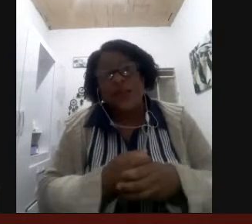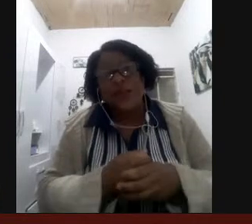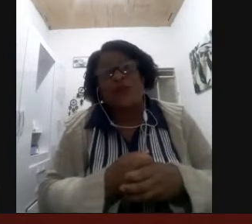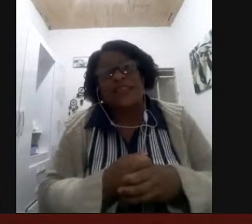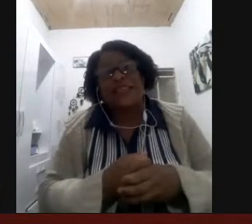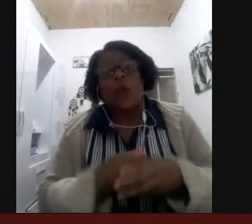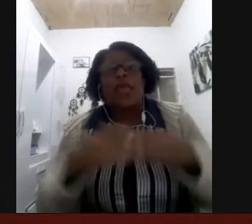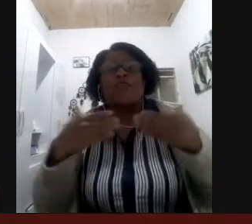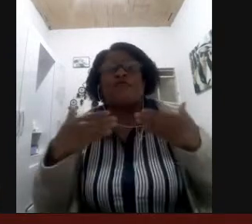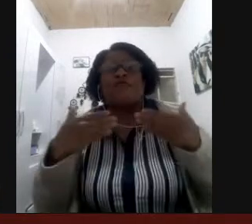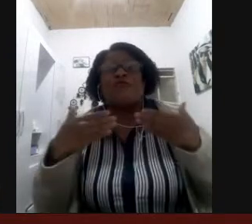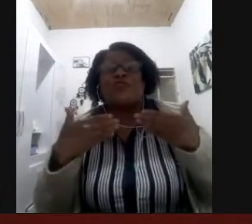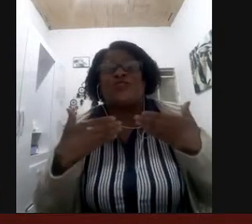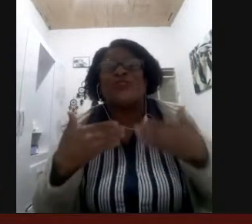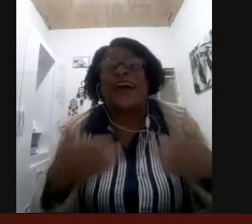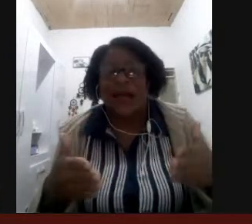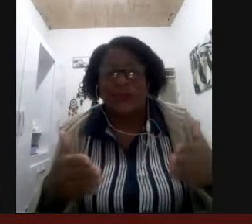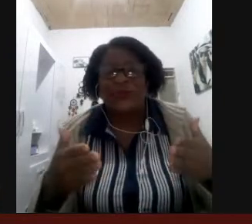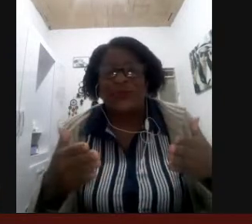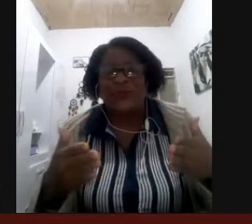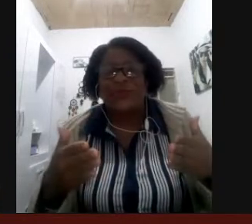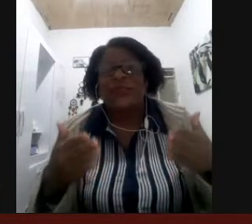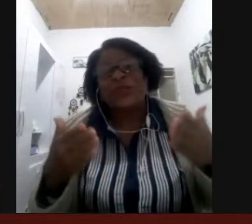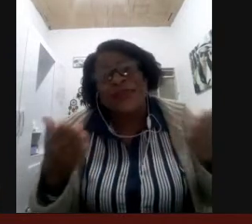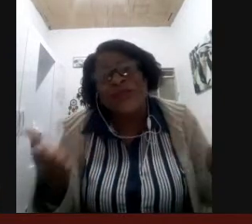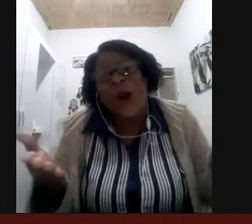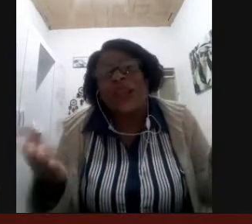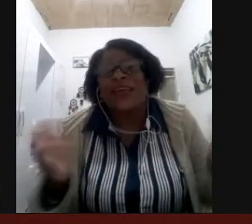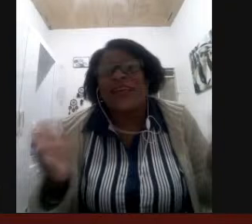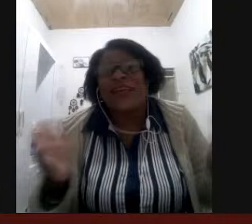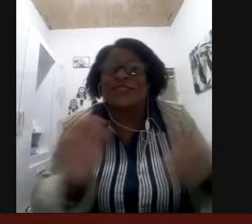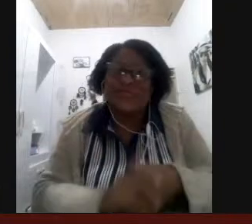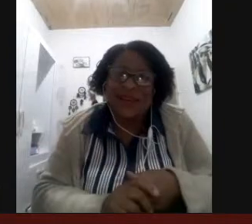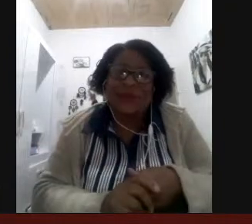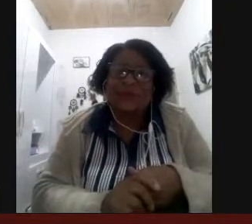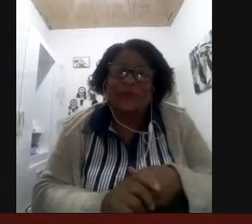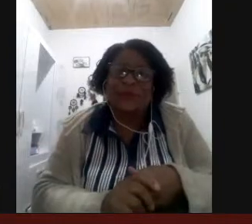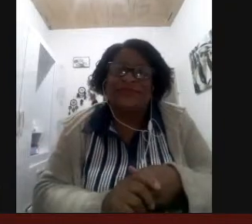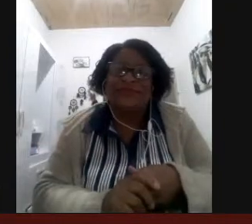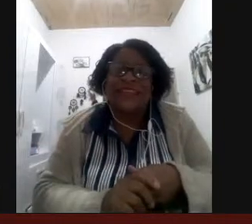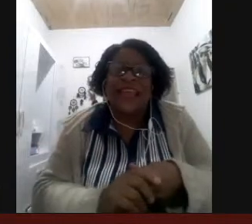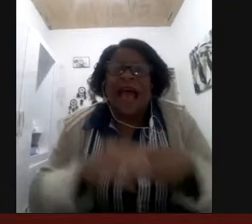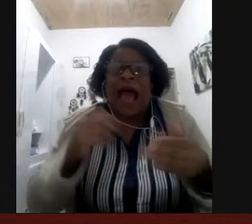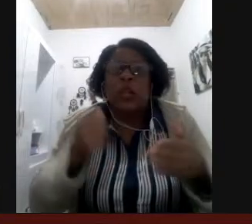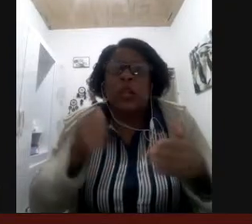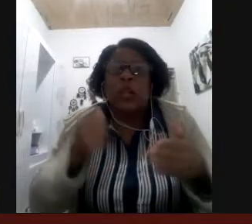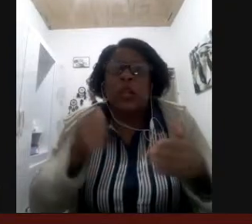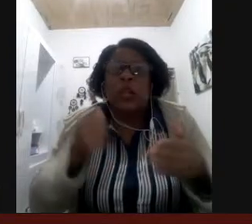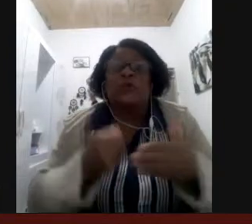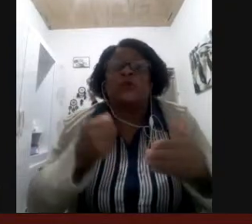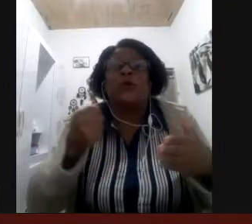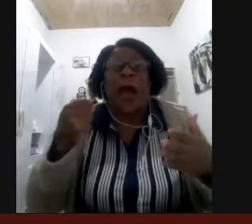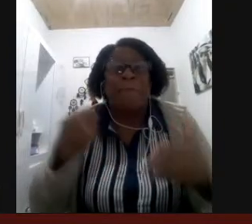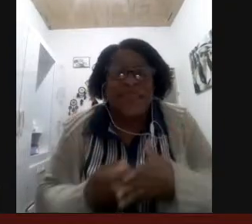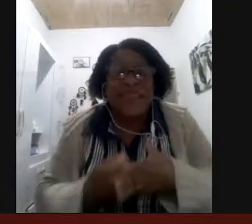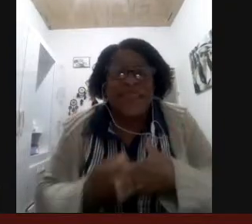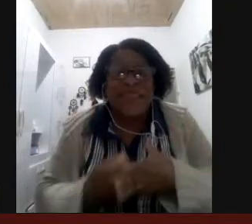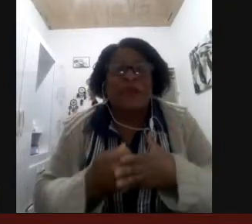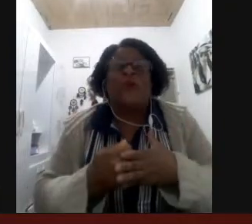aconteceu? ele foi jogado na escola de inclusão a luta do surdo a minha luta